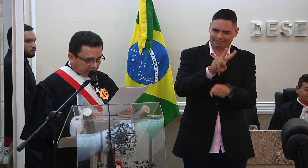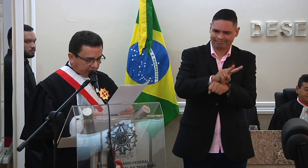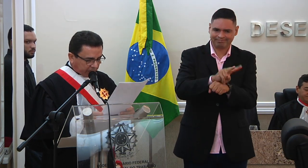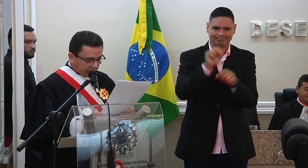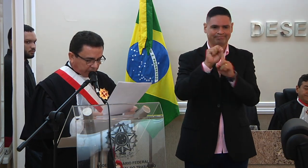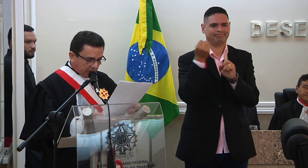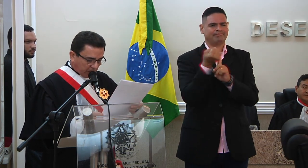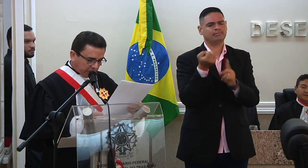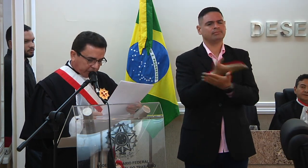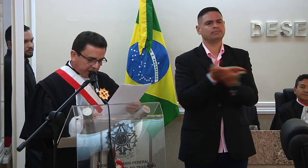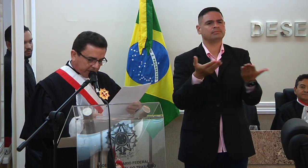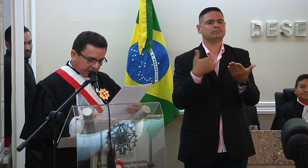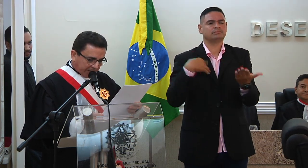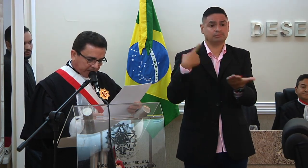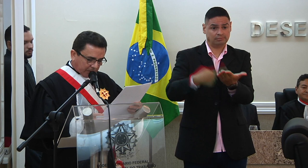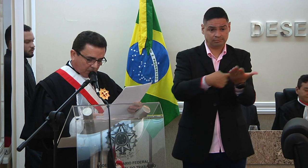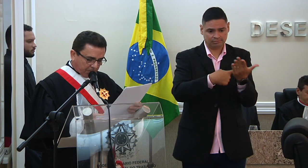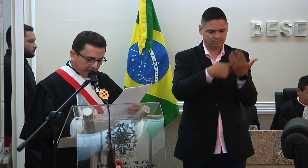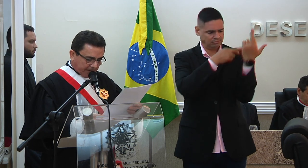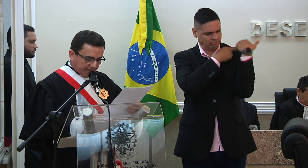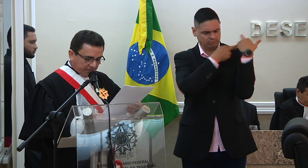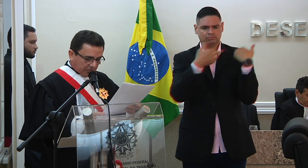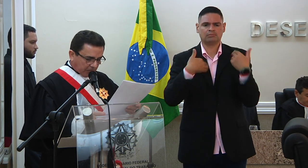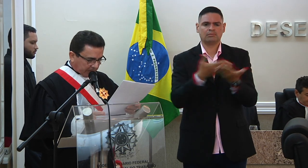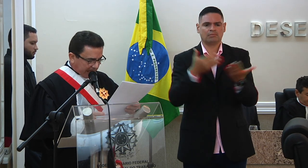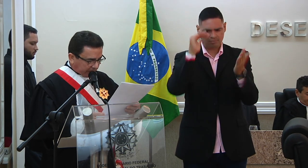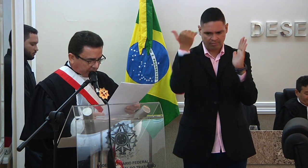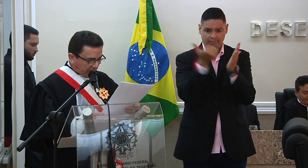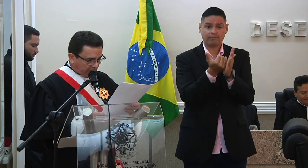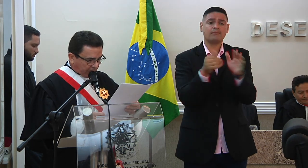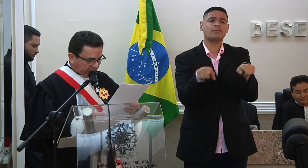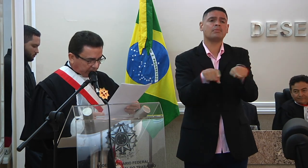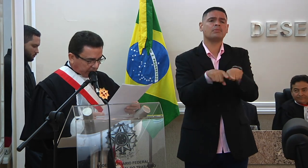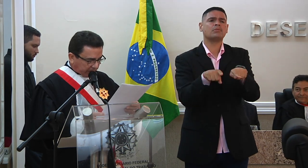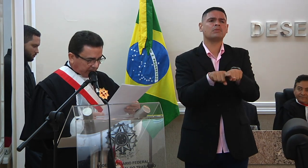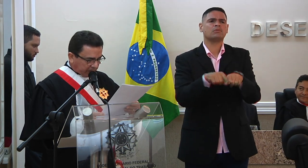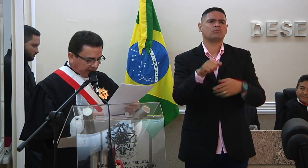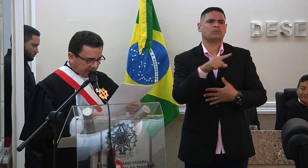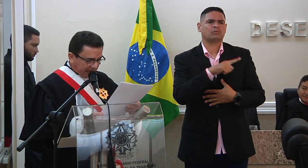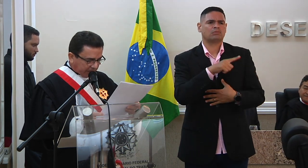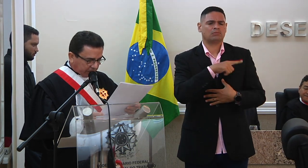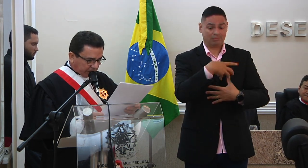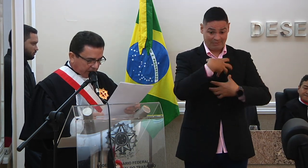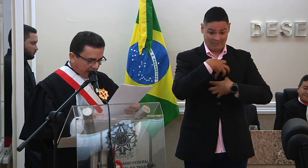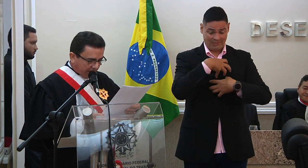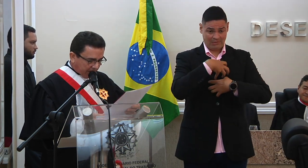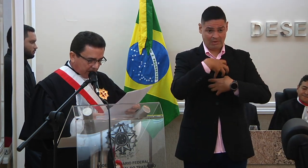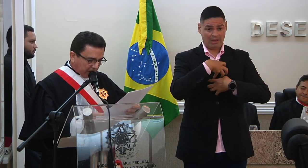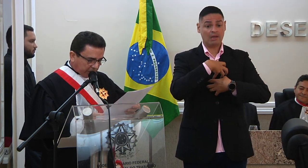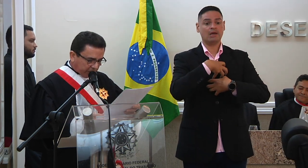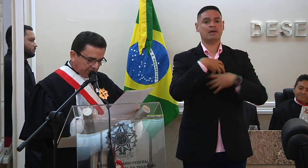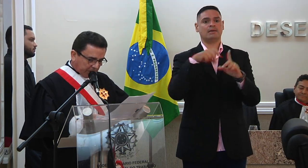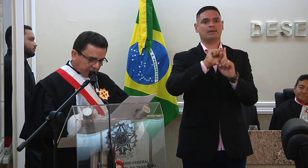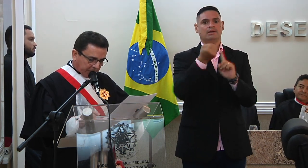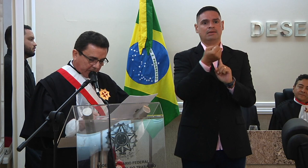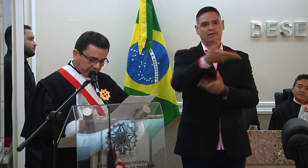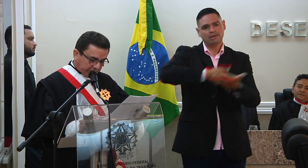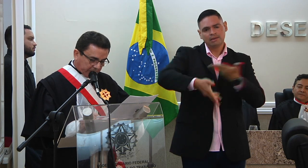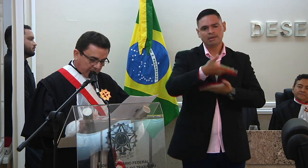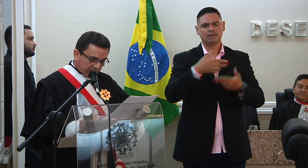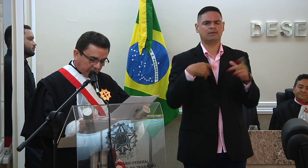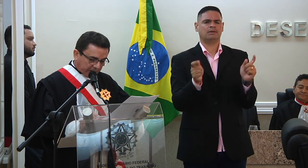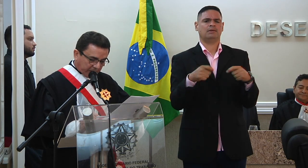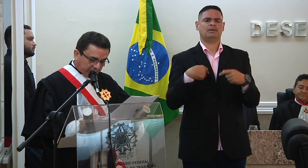comprometidos conscientes da missão a cumprir dotados de profunda só sensibilidade social e sempre